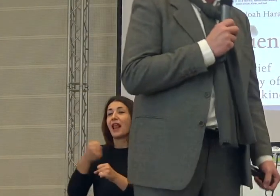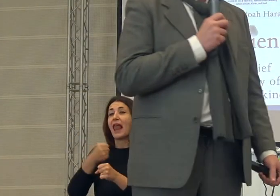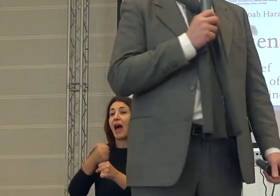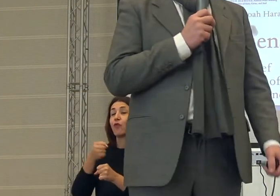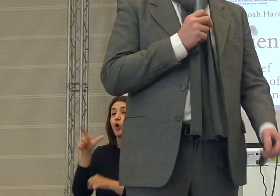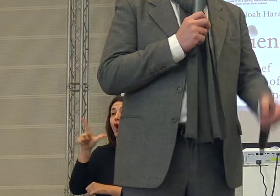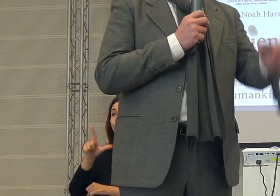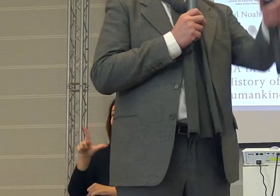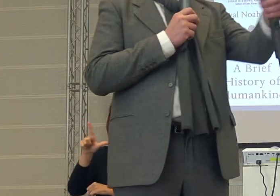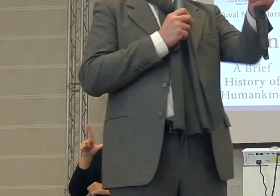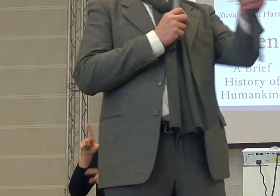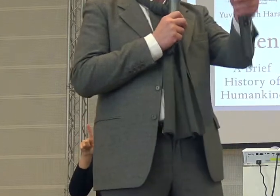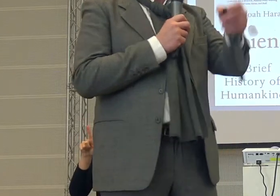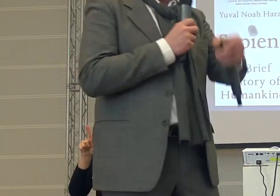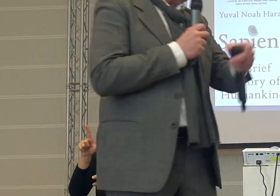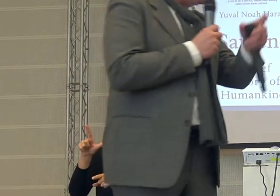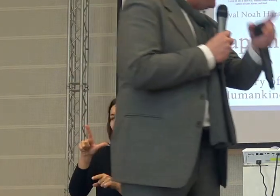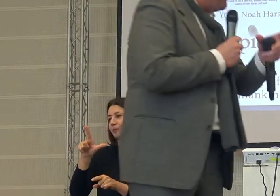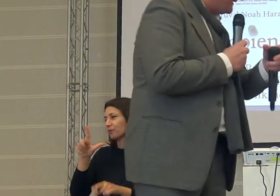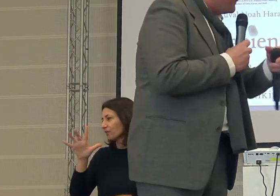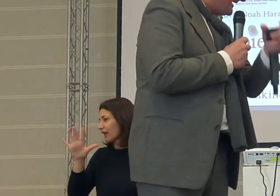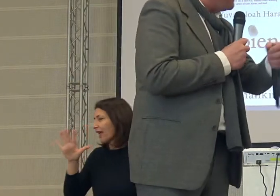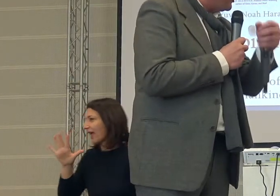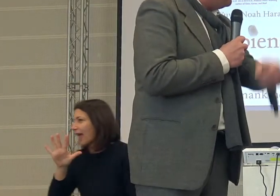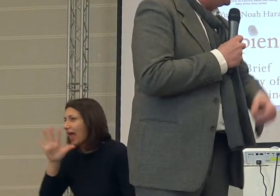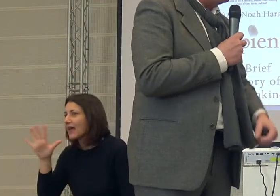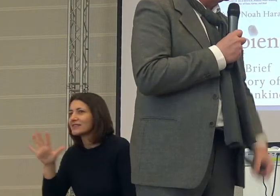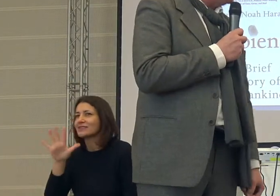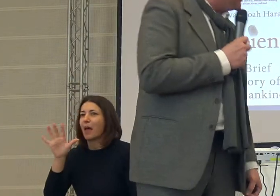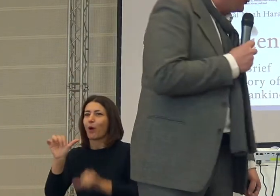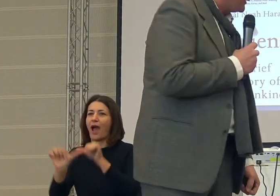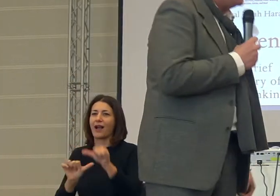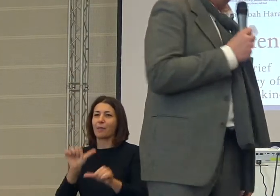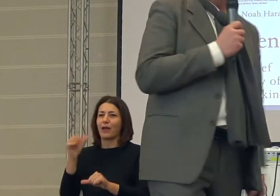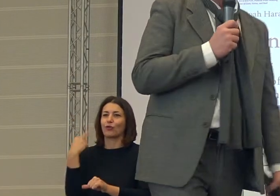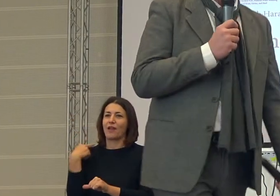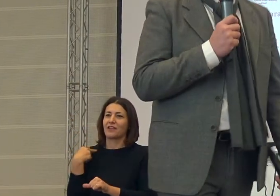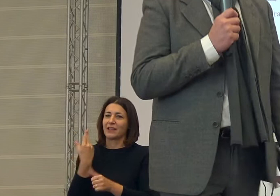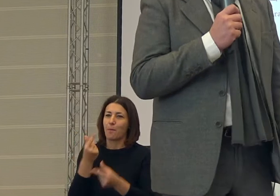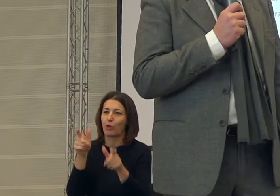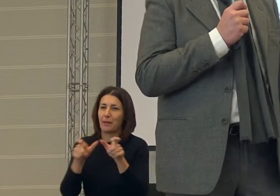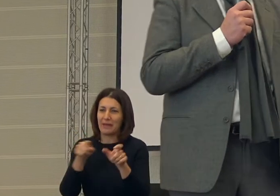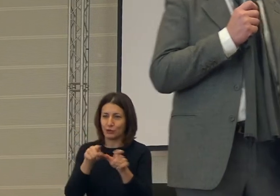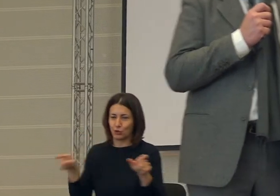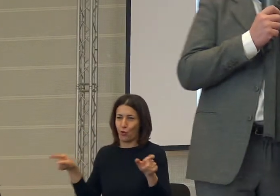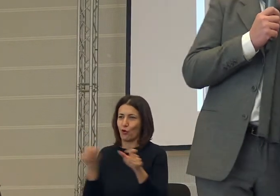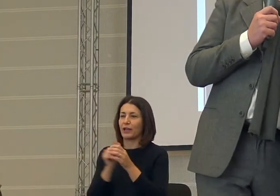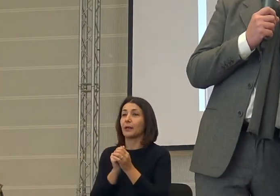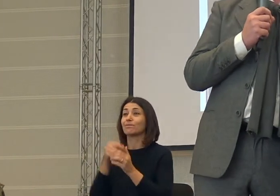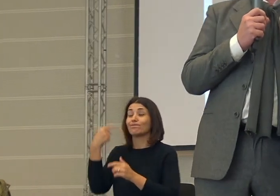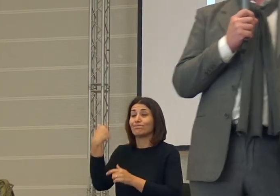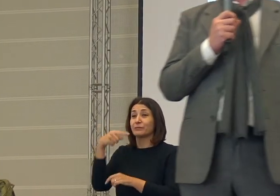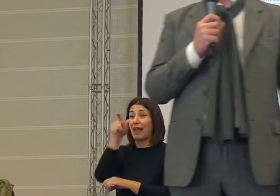Lorenzo, e ho degli esempi concreti anche davanti a me, ha cambiato la vita a molte persone. Questo paese ha